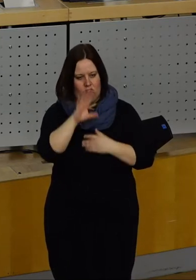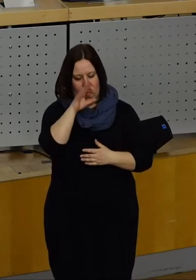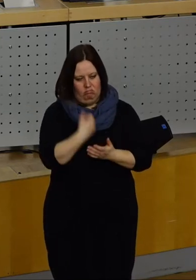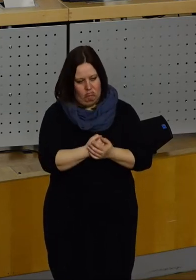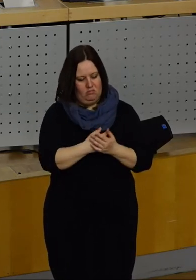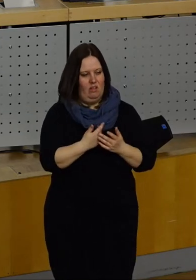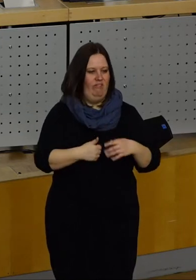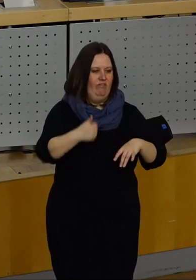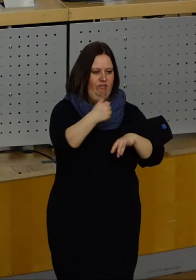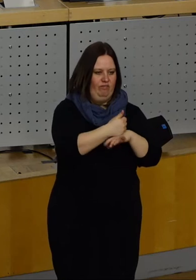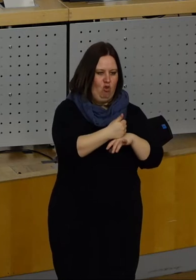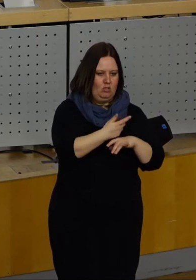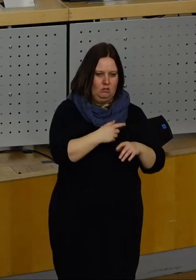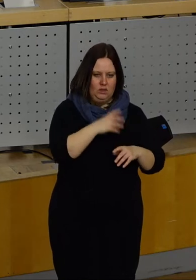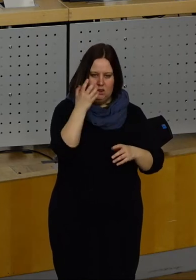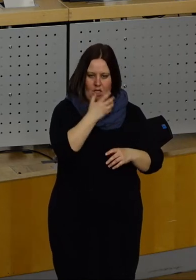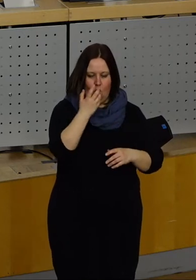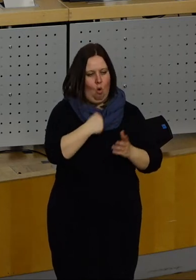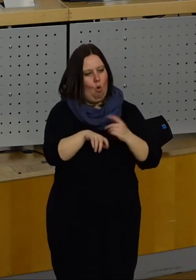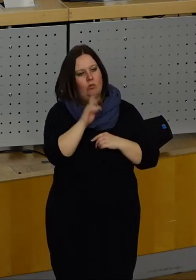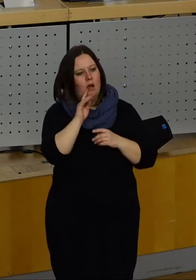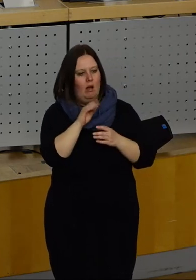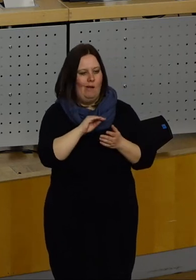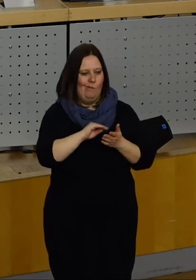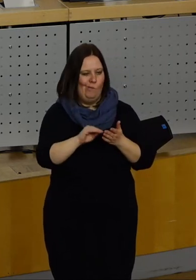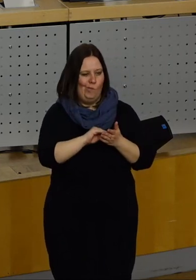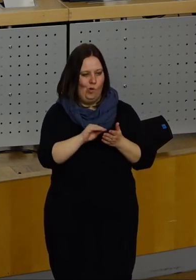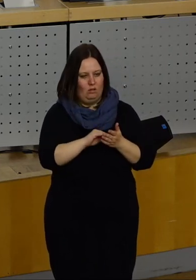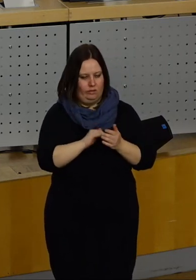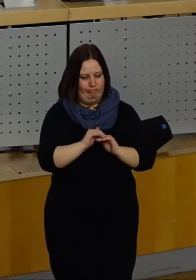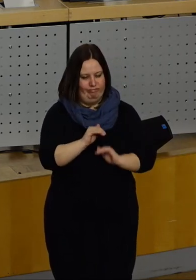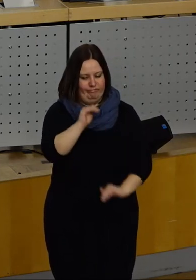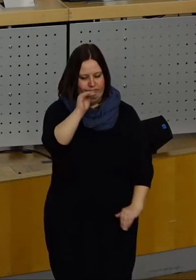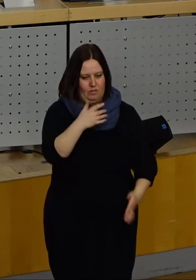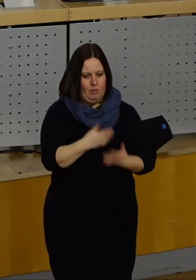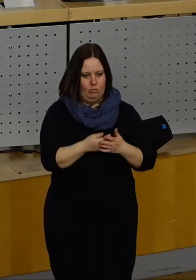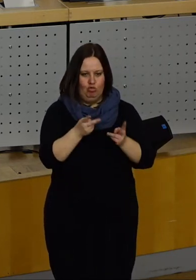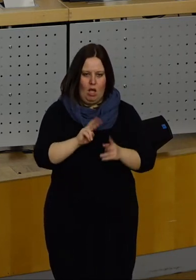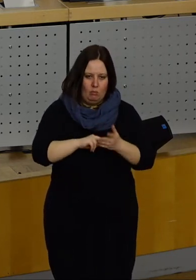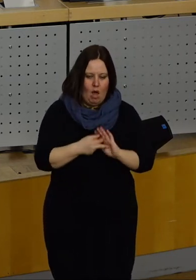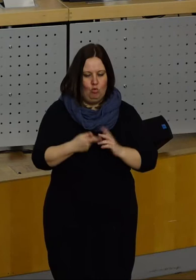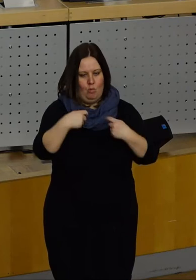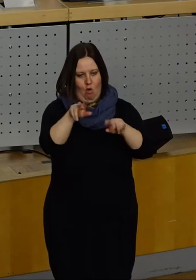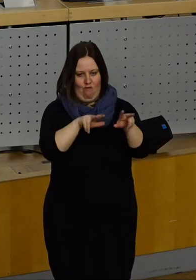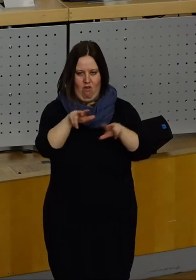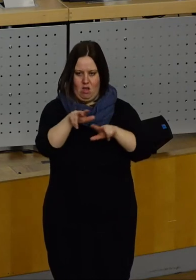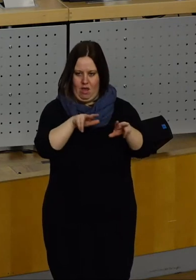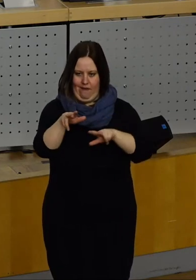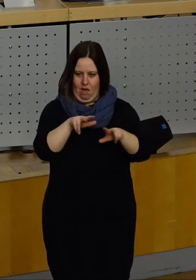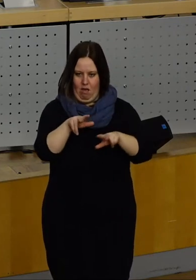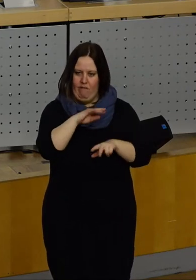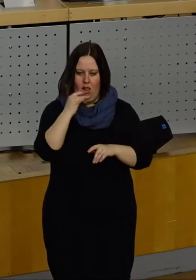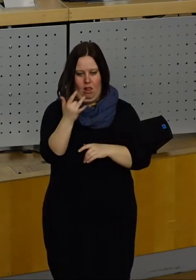enttäuschten Vereinsvorständen oder bürokratischem Klein-Klein. Insbesondere bei den Themen Stadtplanung, Bau und Verkehr gibt es